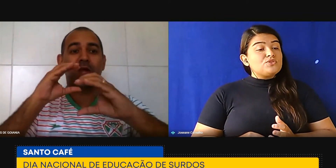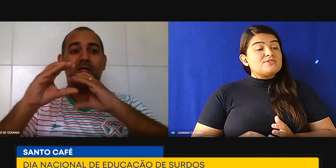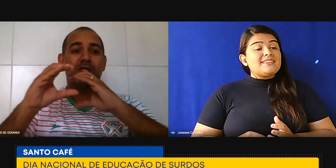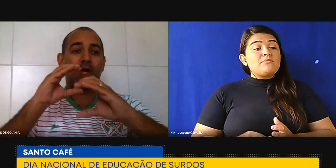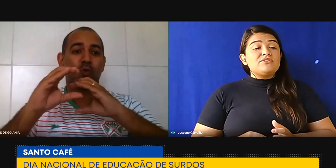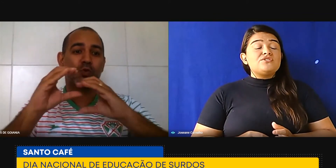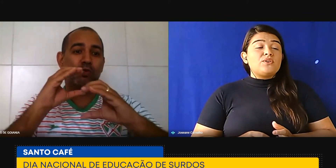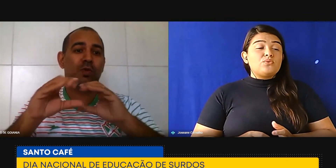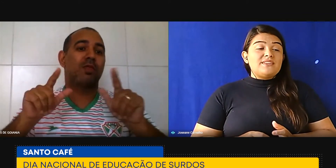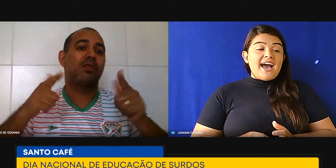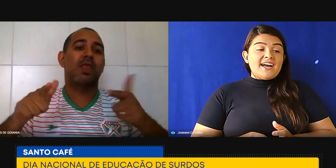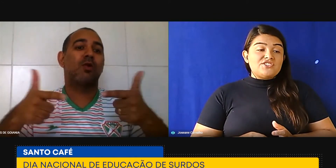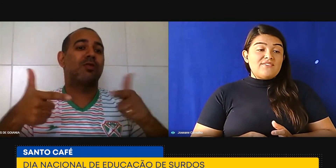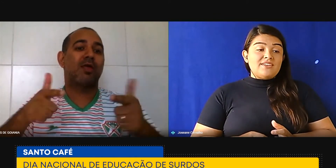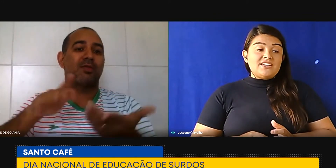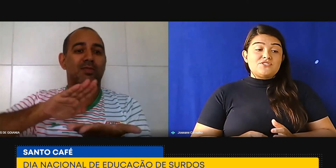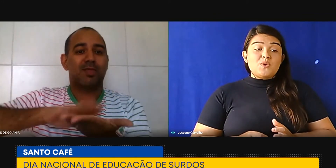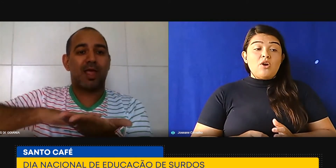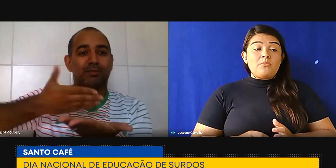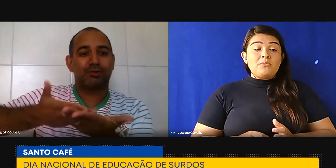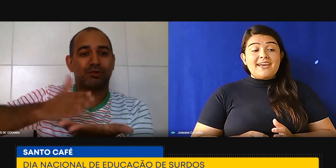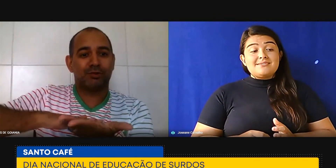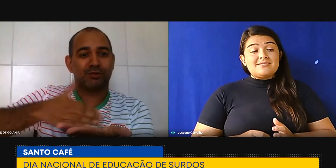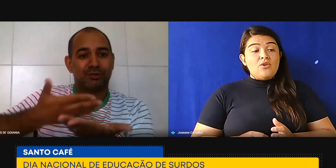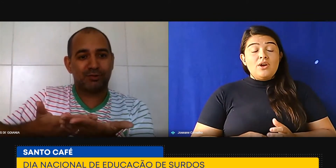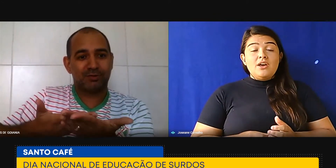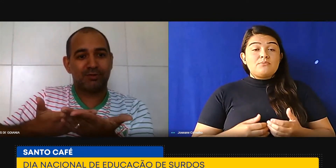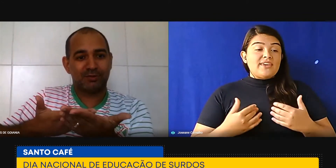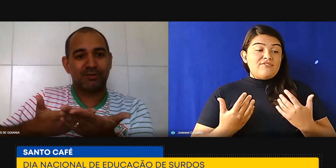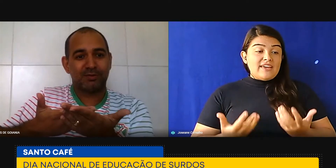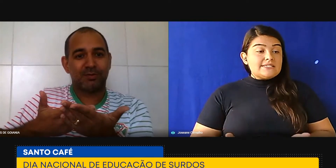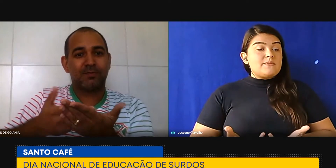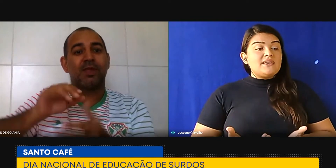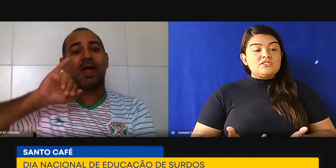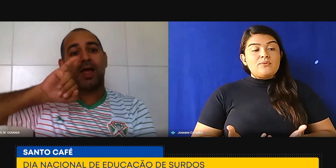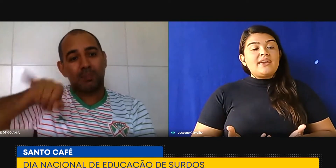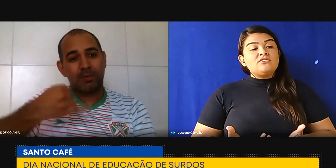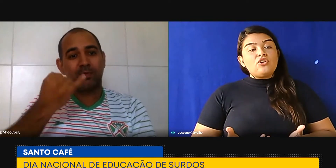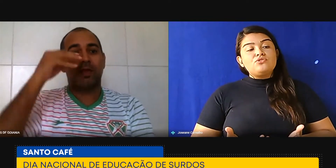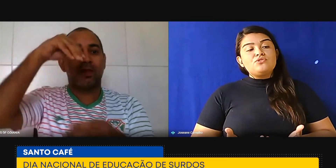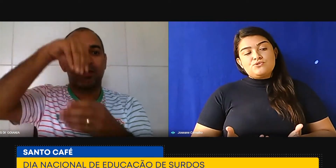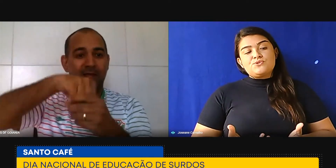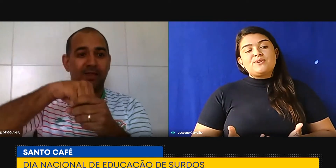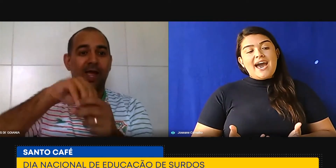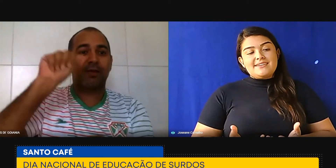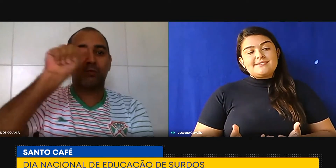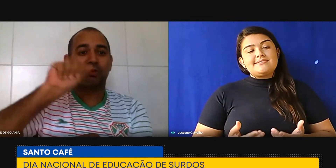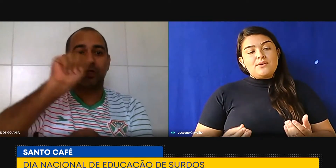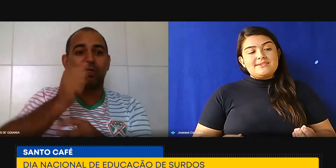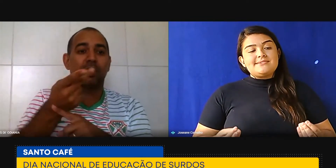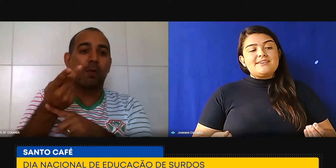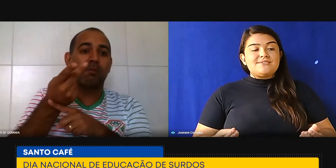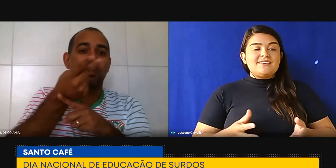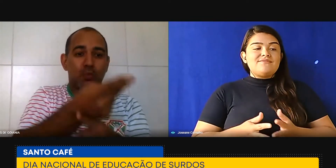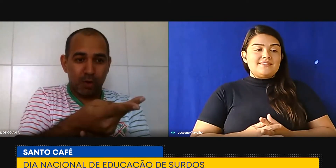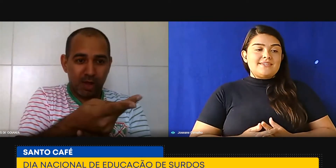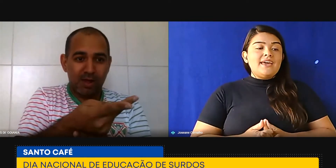surdos que têm muita dificuldade referente à sua comunicação, porque, infelizmente, não é em todos os lugares que são acessíveis, né?